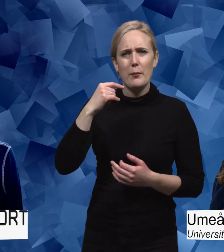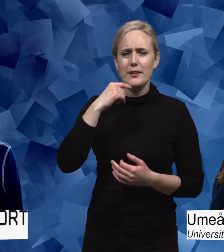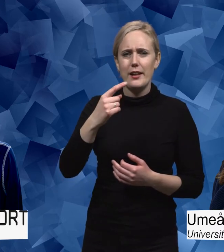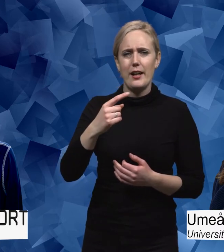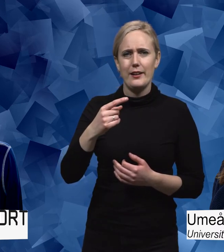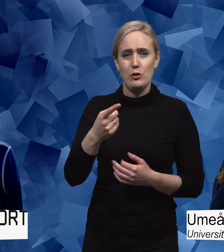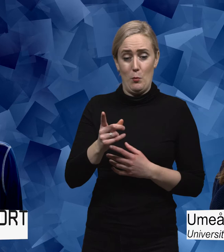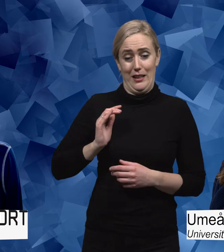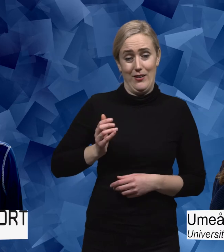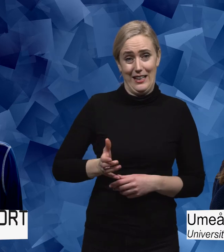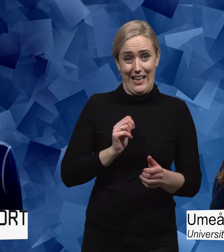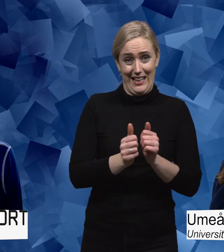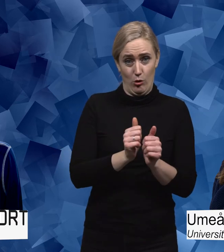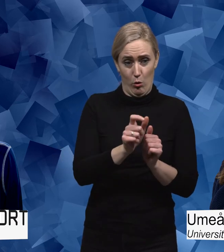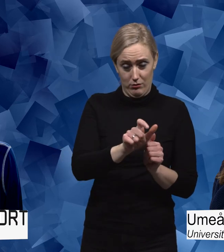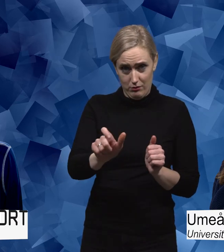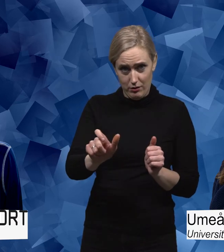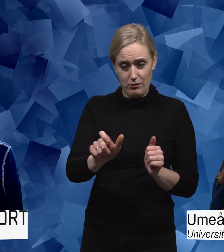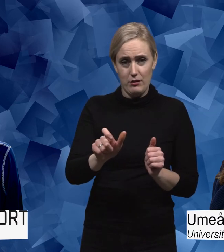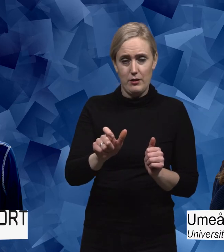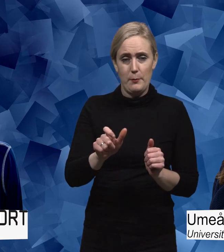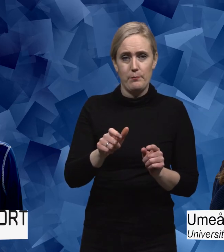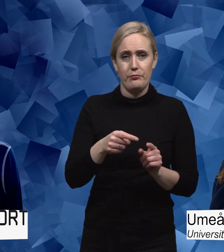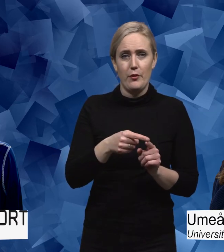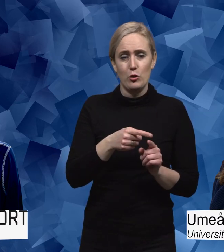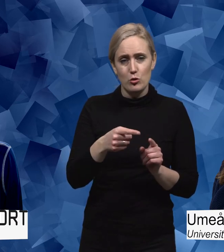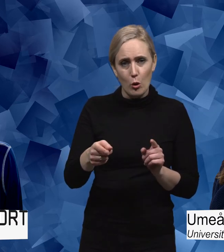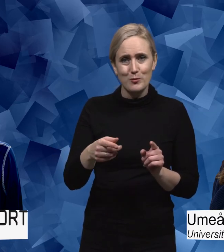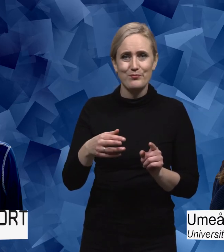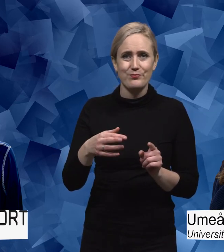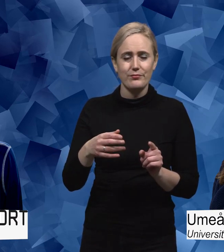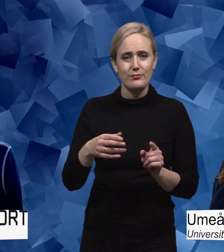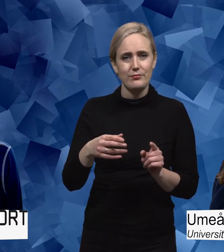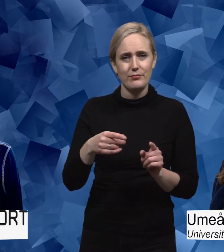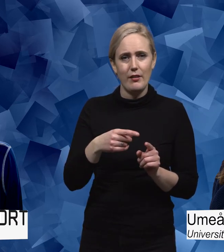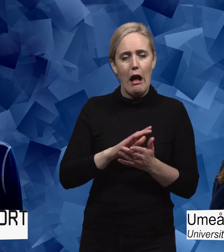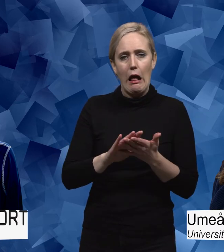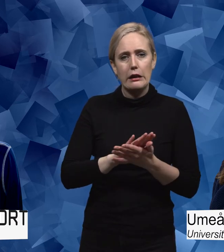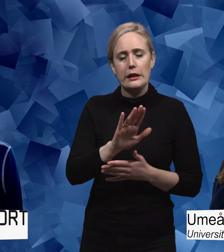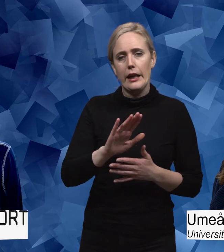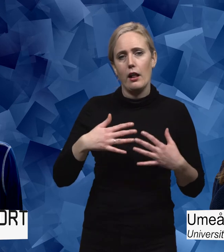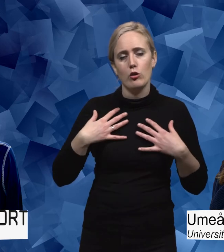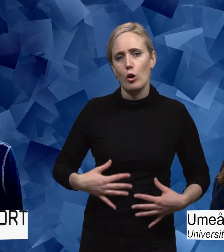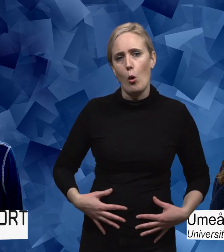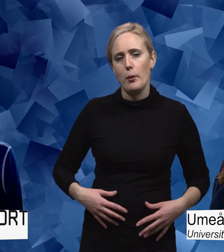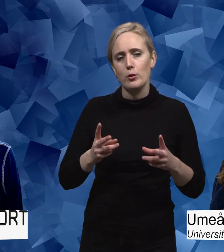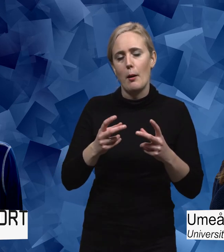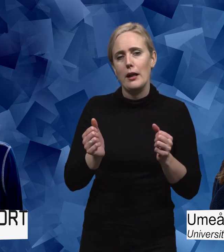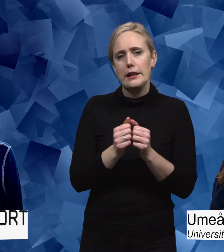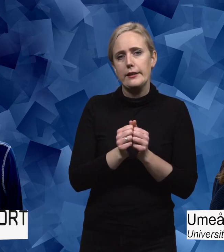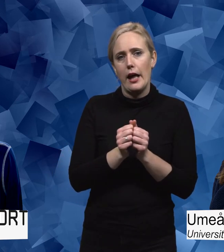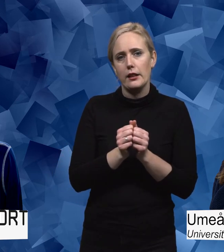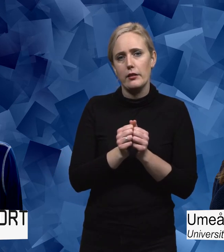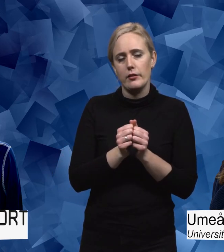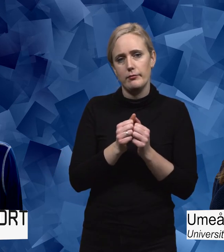uttryckte de här kvinnliga idrottarna som då ägnas åt russ och ståkning att deras kroppar blev ju aldrig exponerade på det sättet.